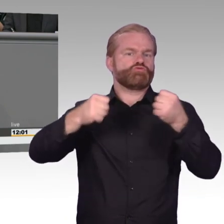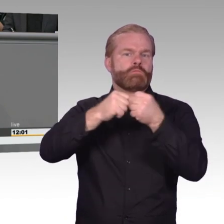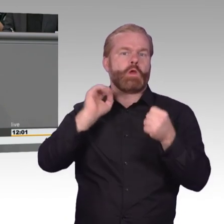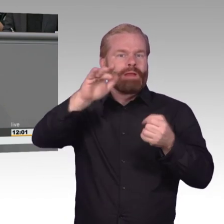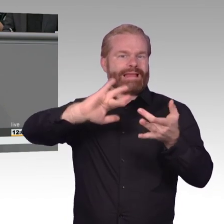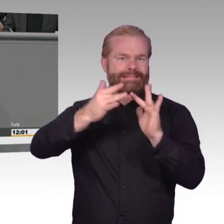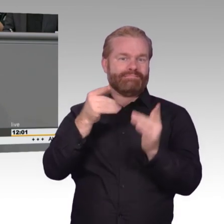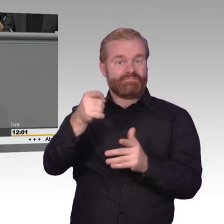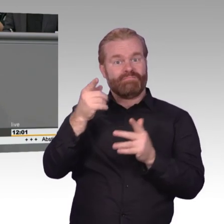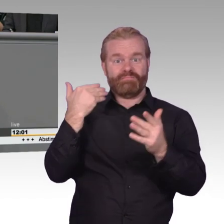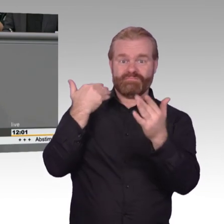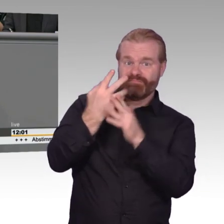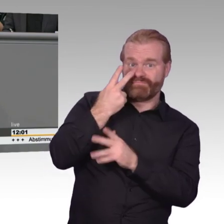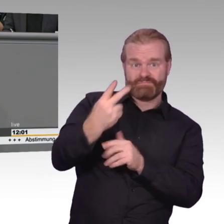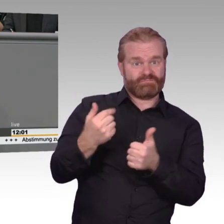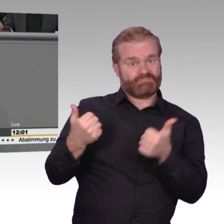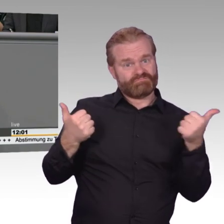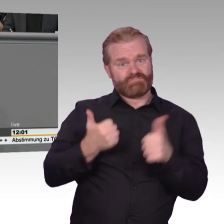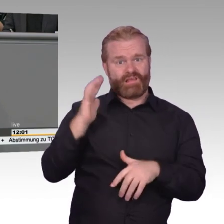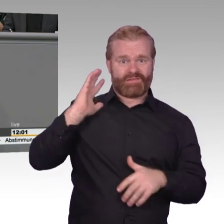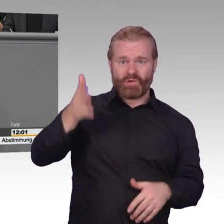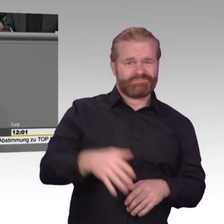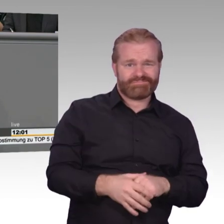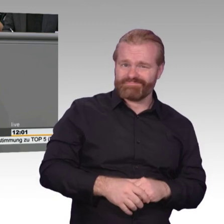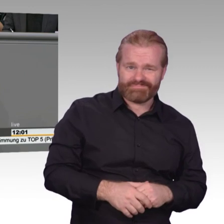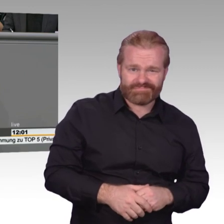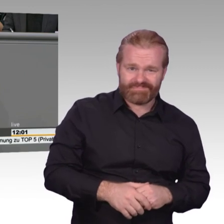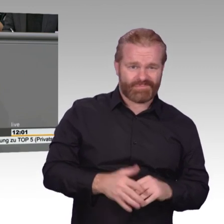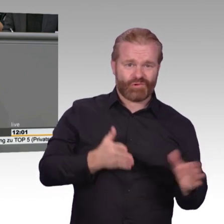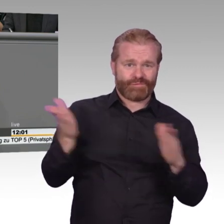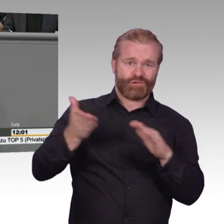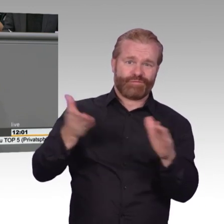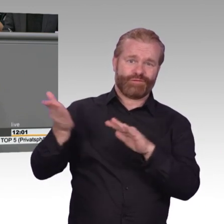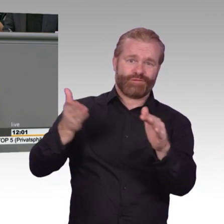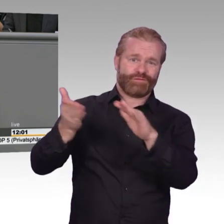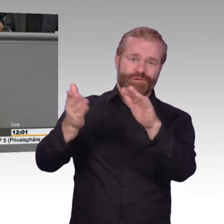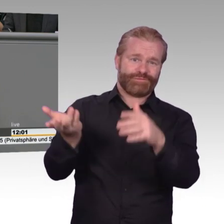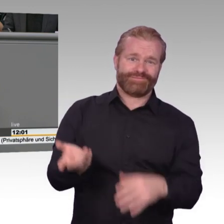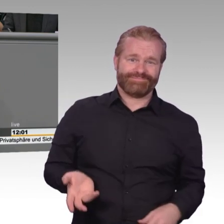März im FDP-Antrag ist vieles Schönes drin. Und deshalb unterstützen wir Ihnen. Vielen Dank für die Aufmerksamkeit.